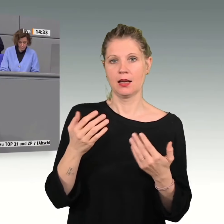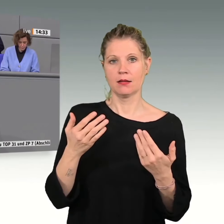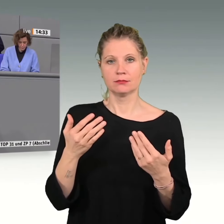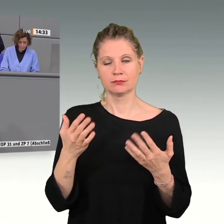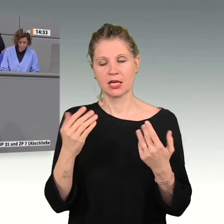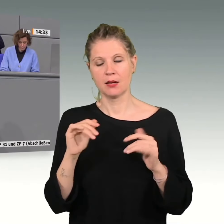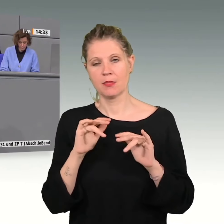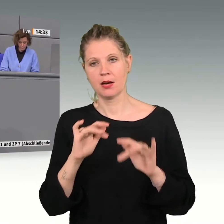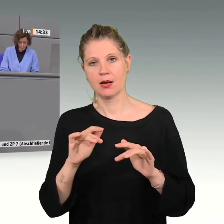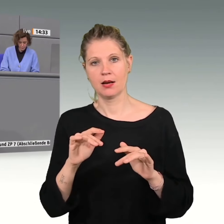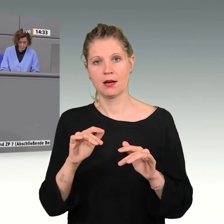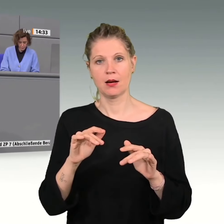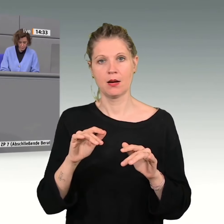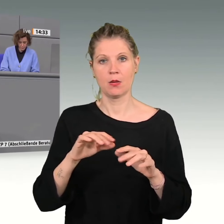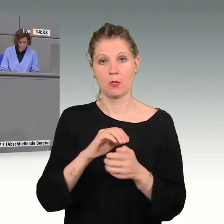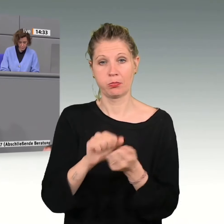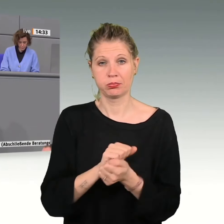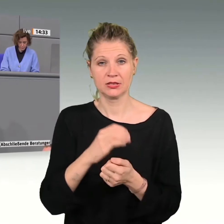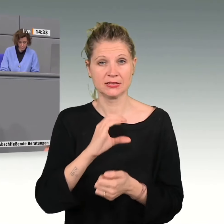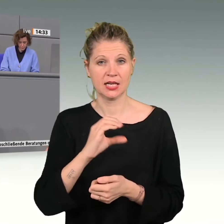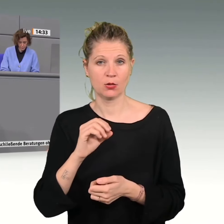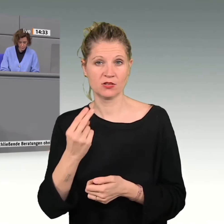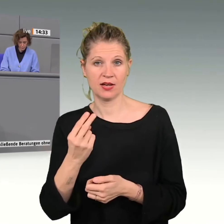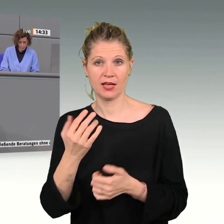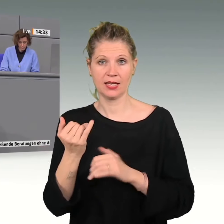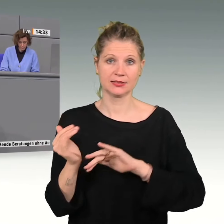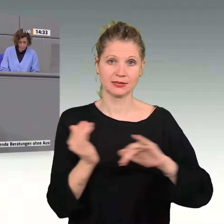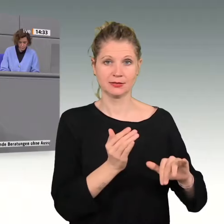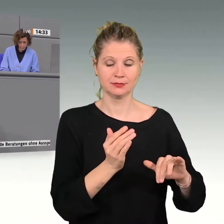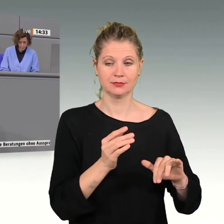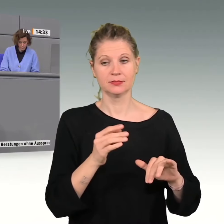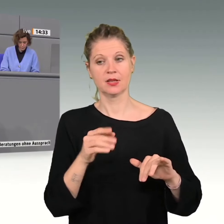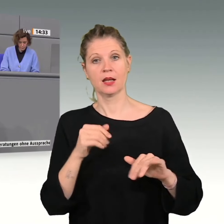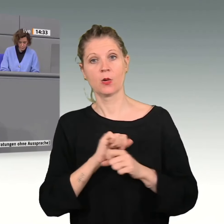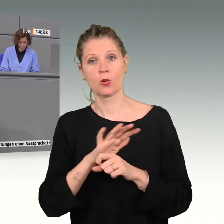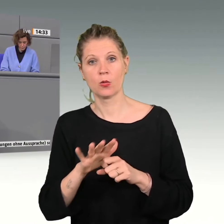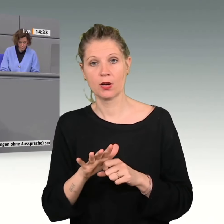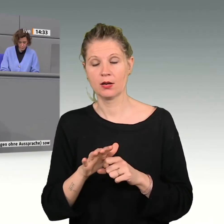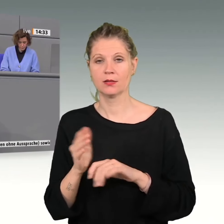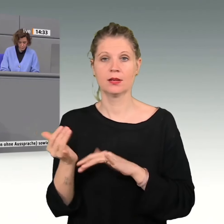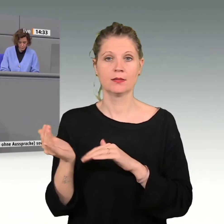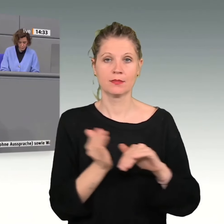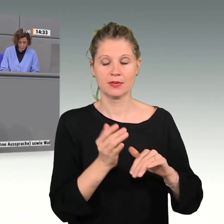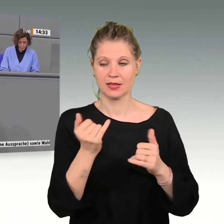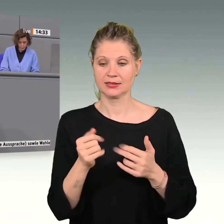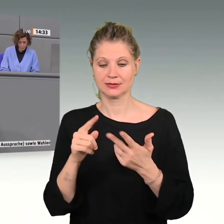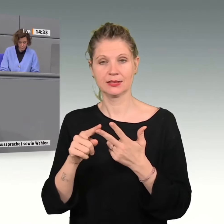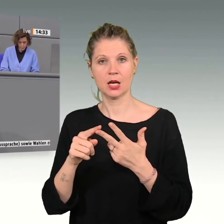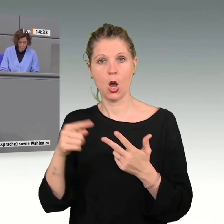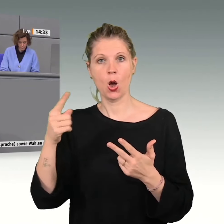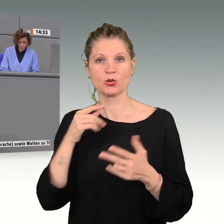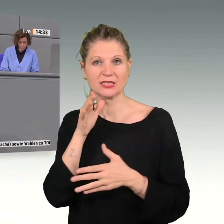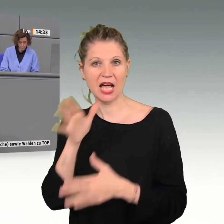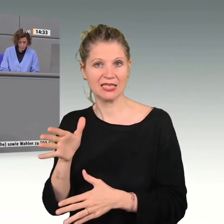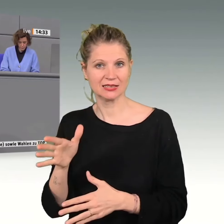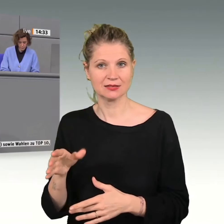Corona tritt nun das Feindbild Russenhass. Der neue Schlachtruf lautet, der Killer und